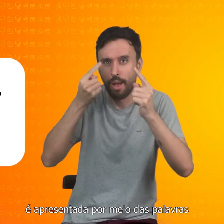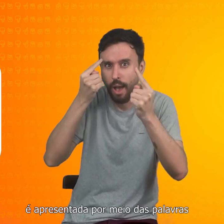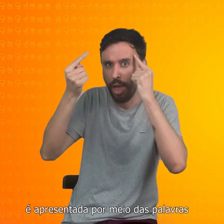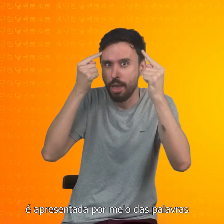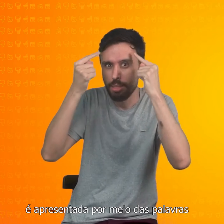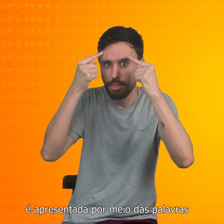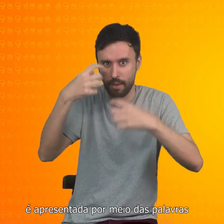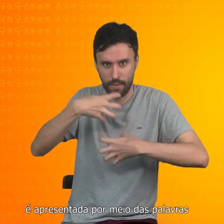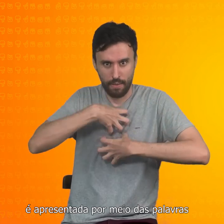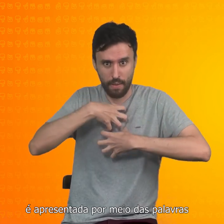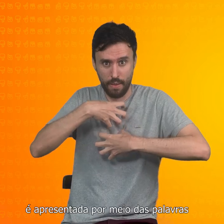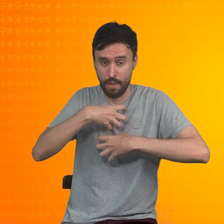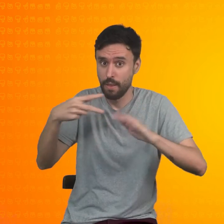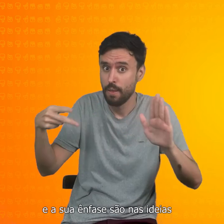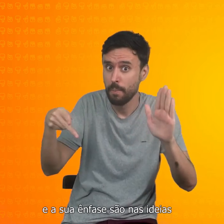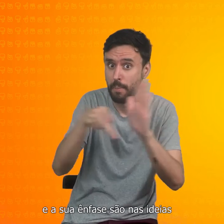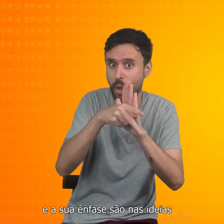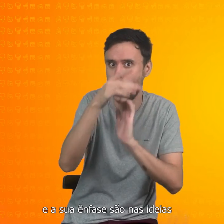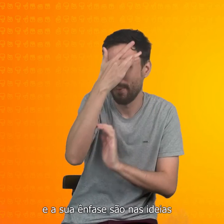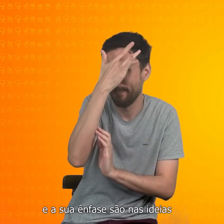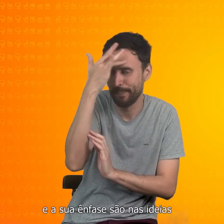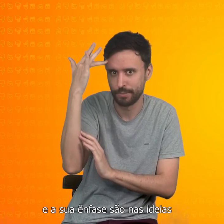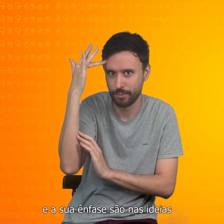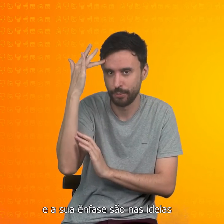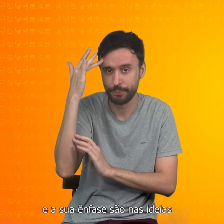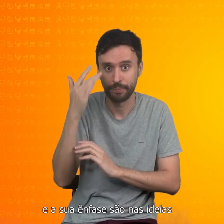das palavras e a sua ênfase são nas ideias.